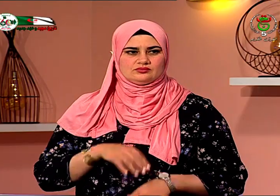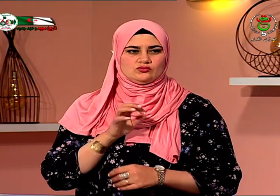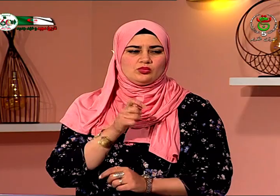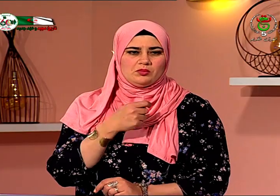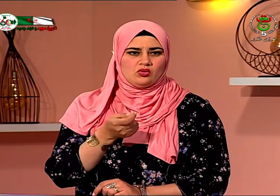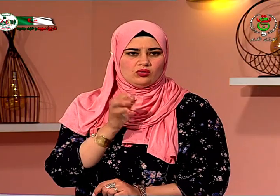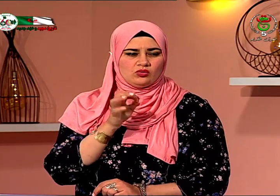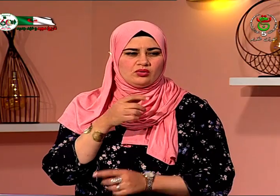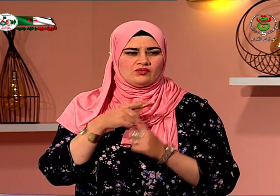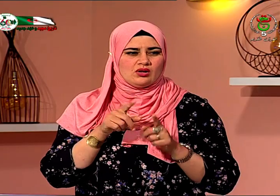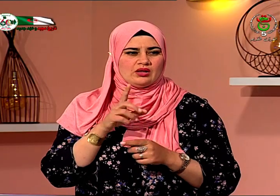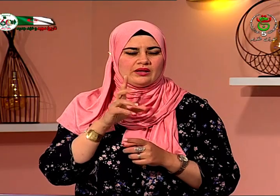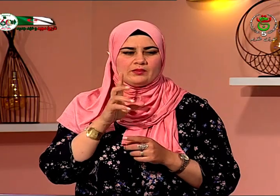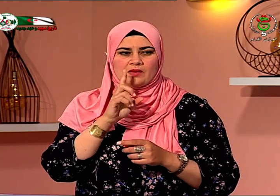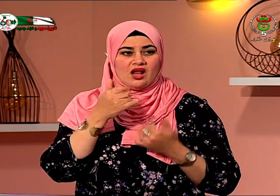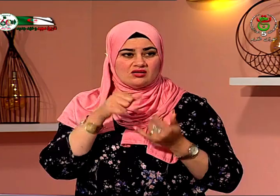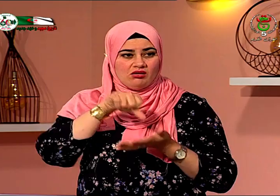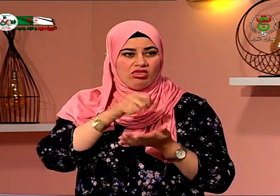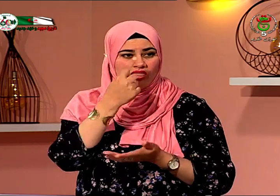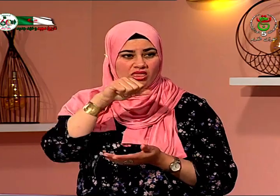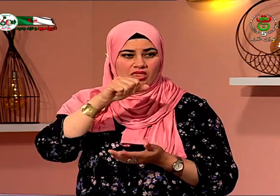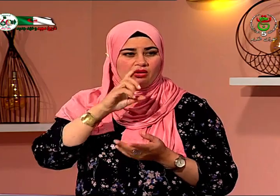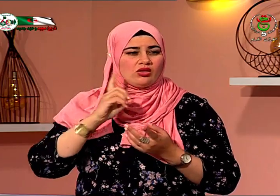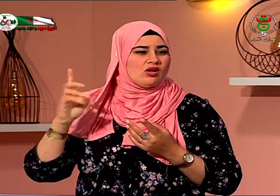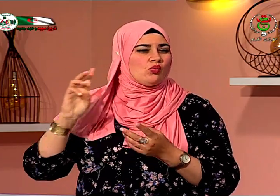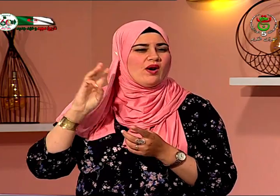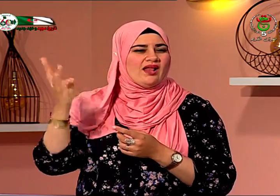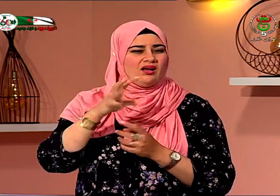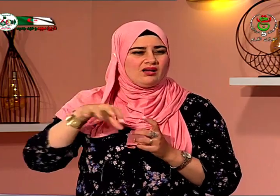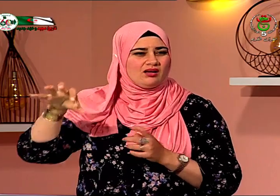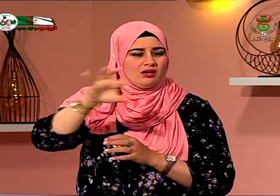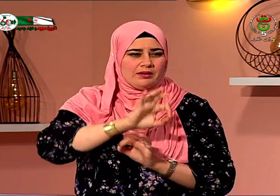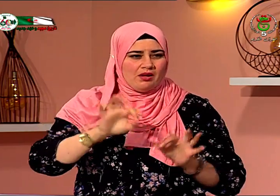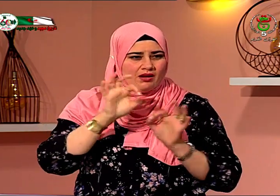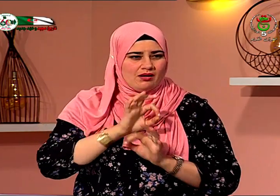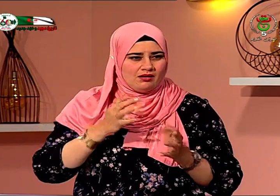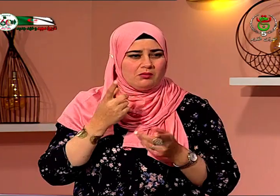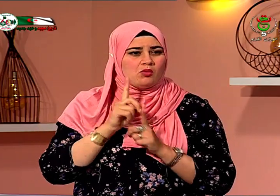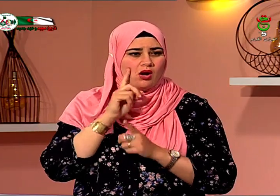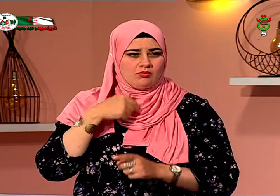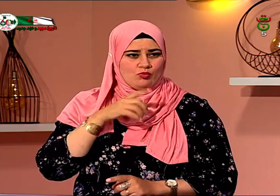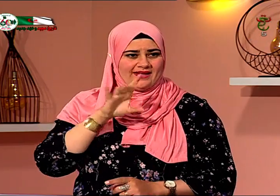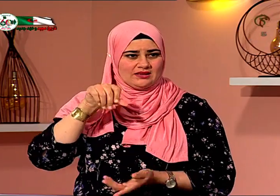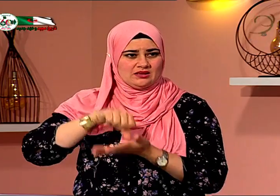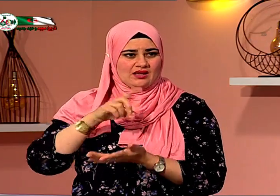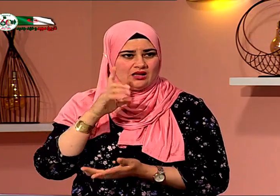في حقيقة في حقيقة يجب أن يكون في كل ولاية مركز